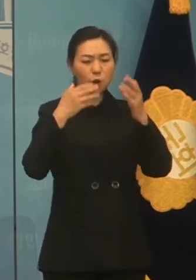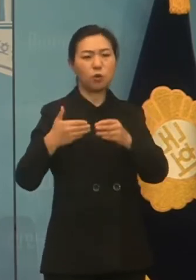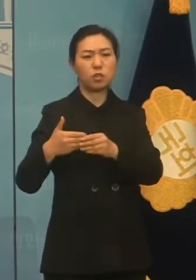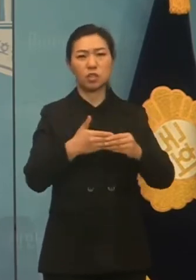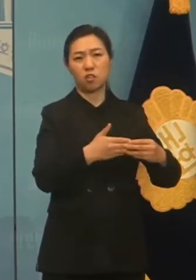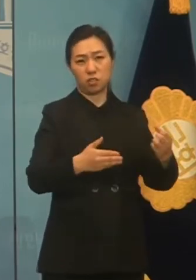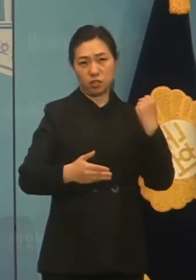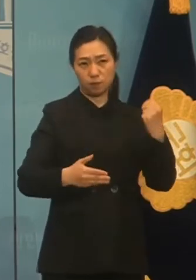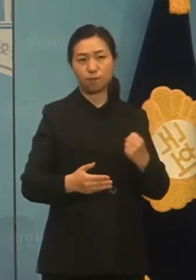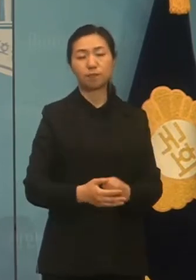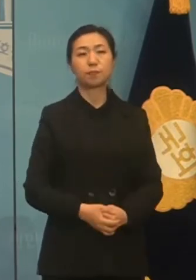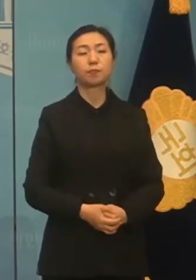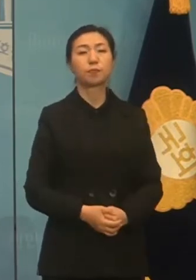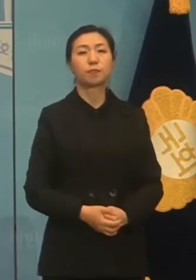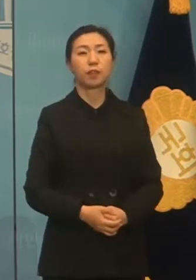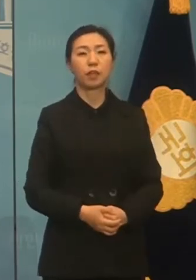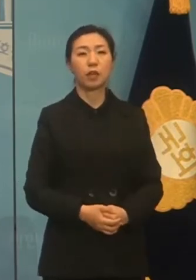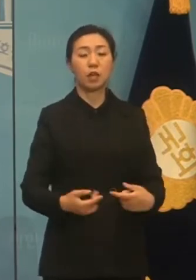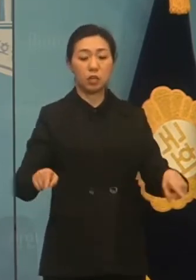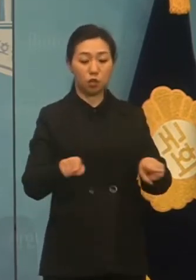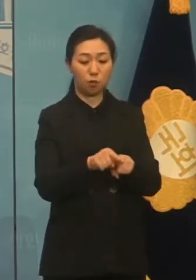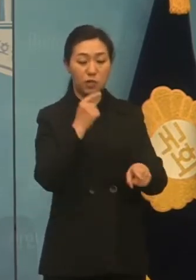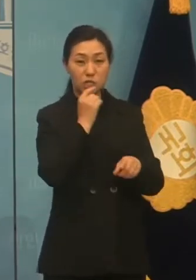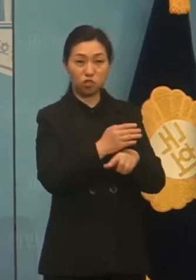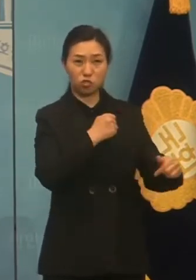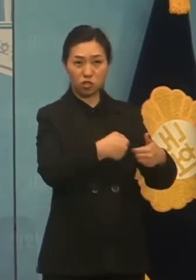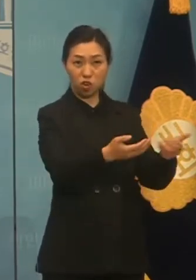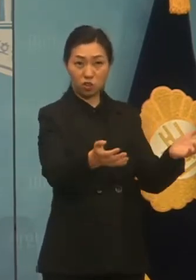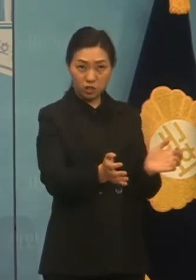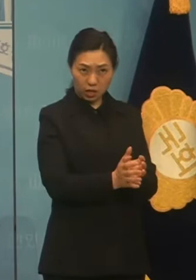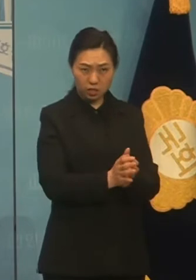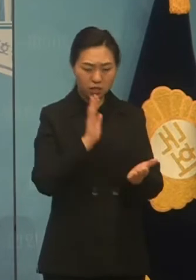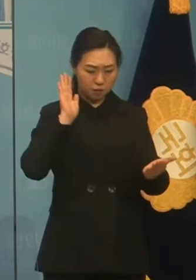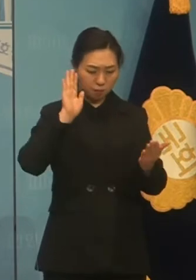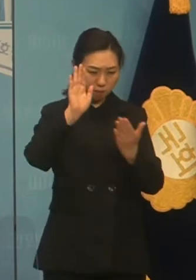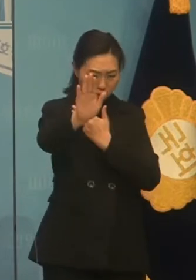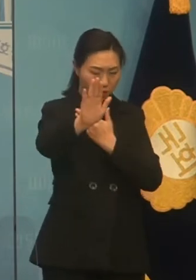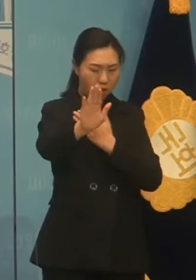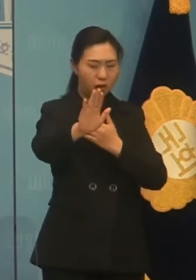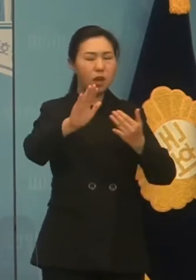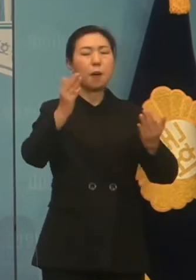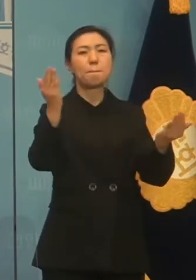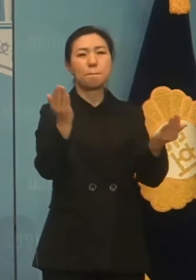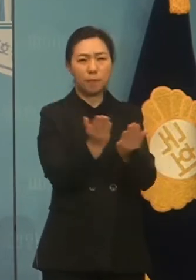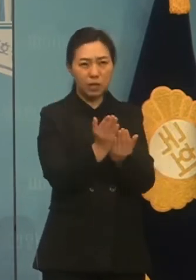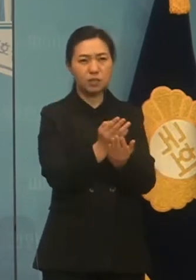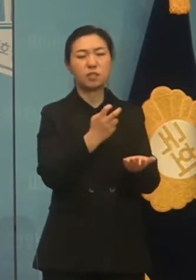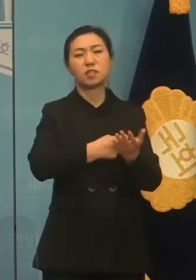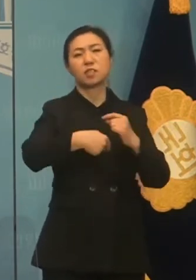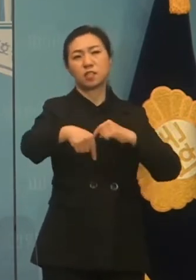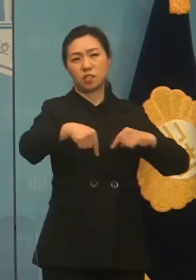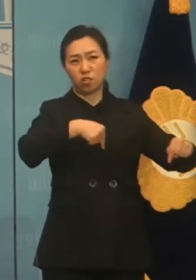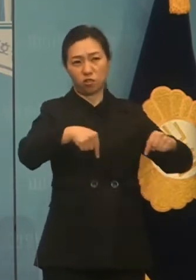셋째, 더불어민주당과 가장 유명한 미래형 정책정당으로 변모시키겠습니다.